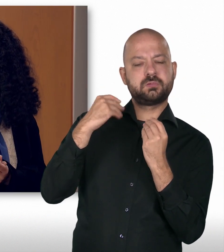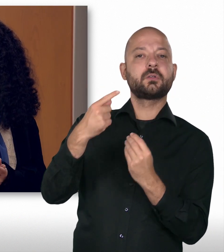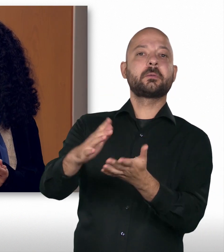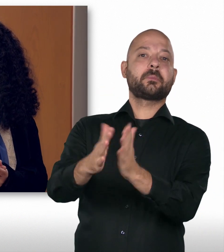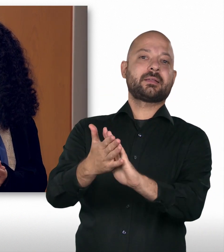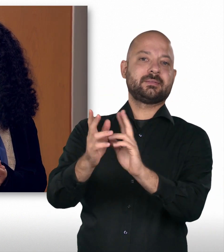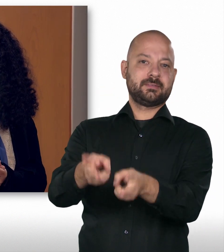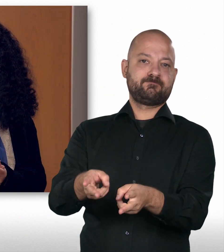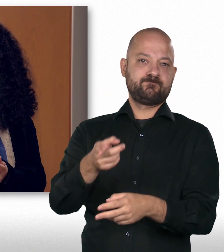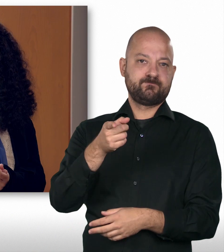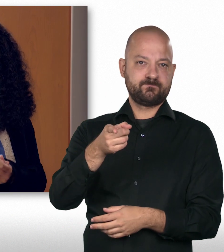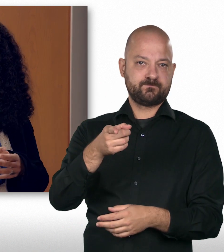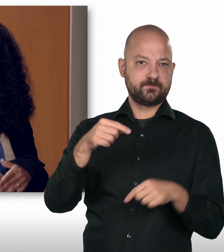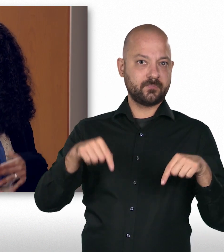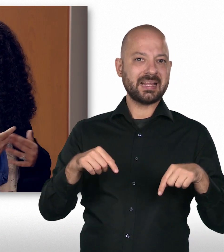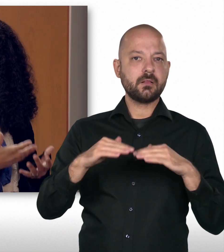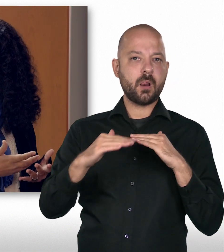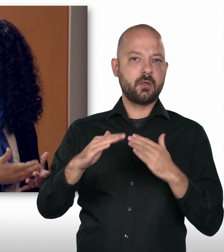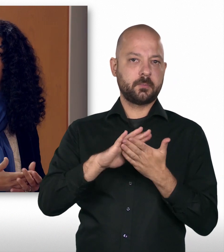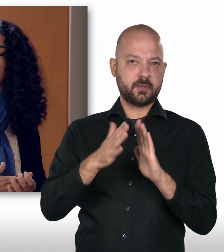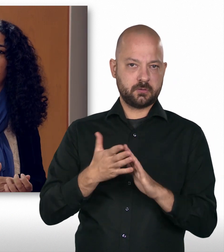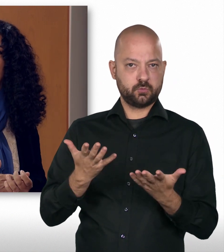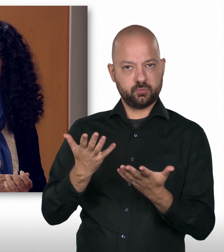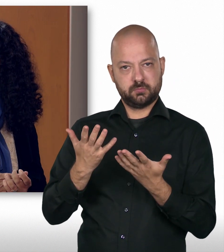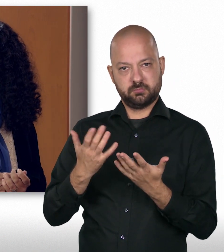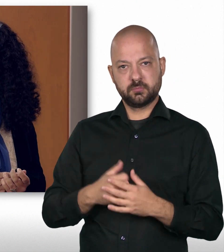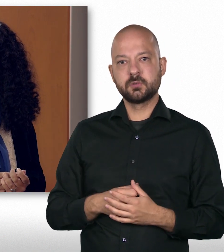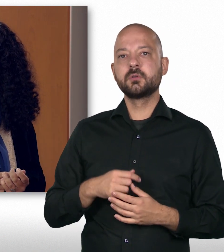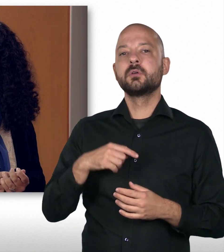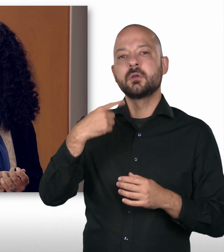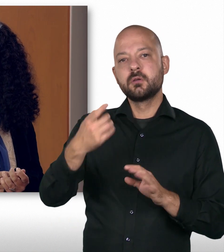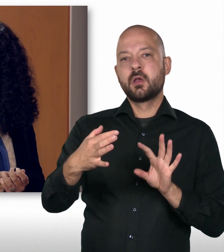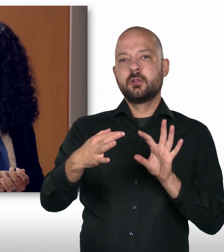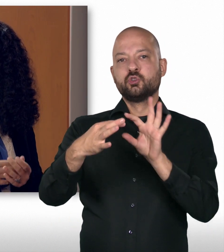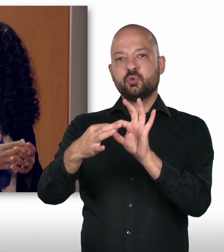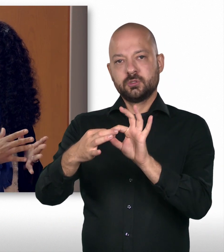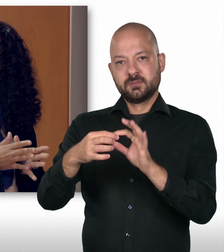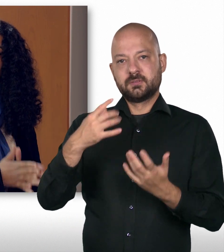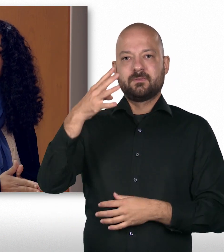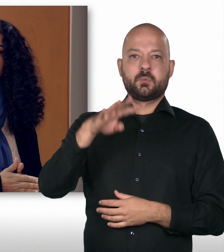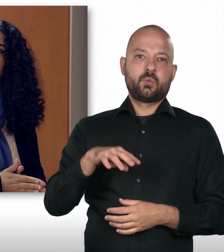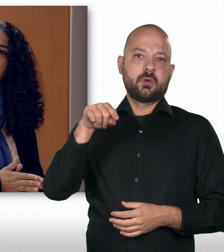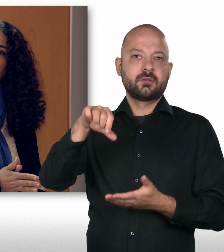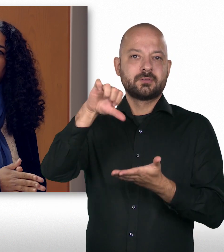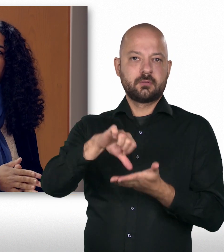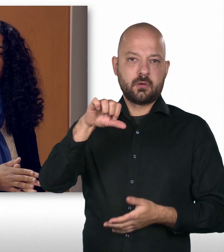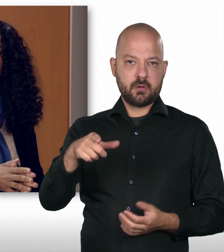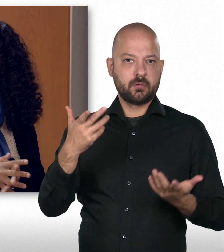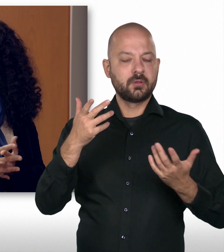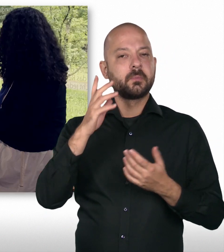einen auch erwartet im Inlandspraktikum. Der schließt dann direkt darauf an. Wir waren dann vier Monate in der Zentrale, wo man dann in einem